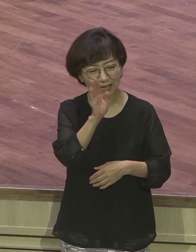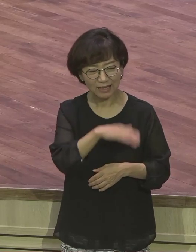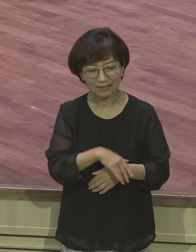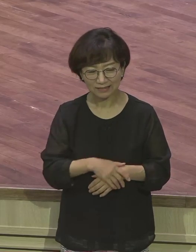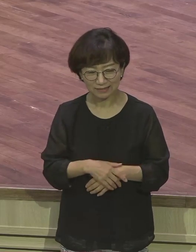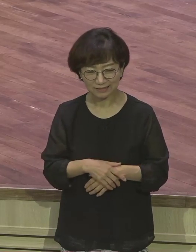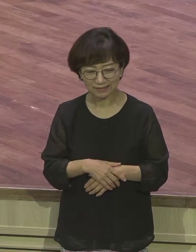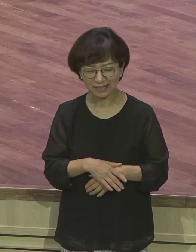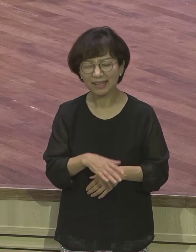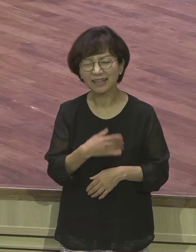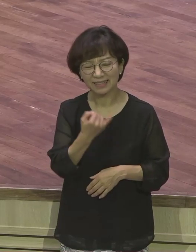목사도 그럴 수 있다